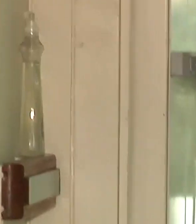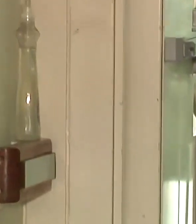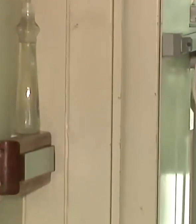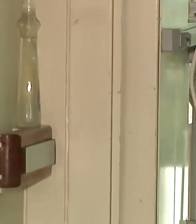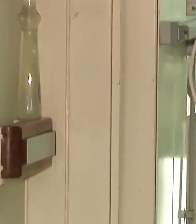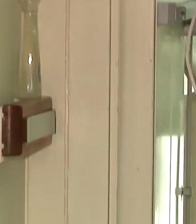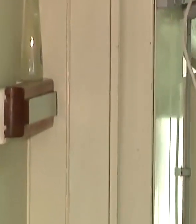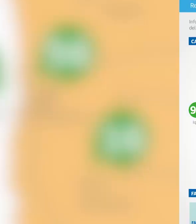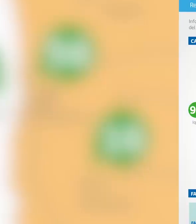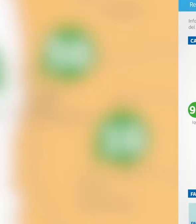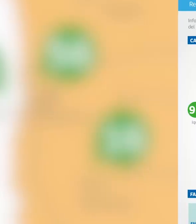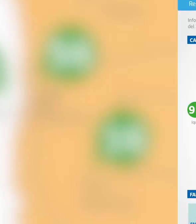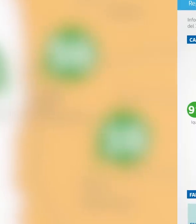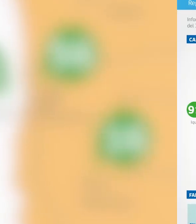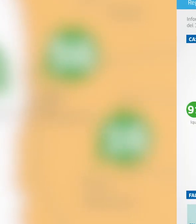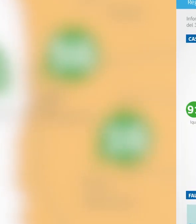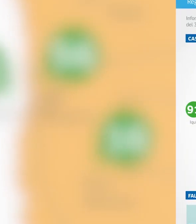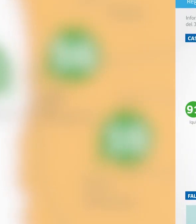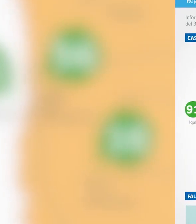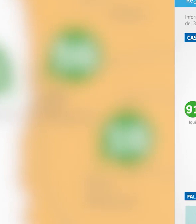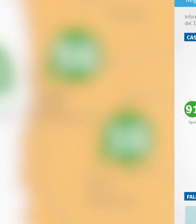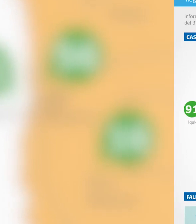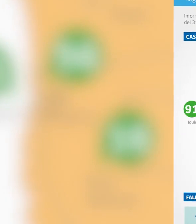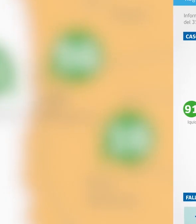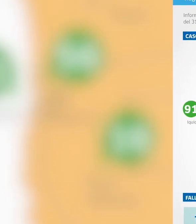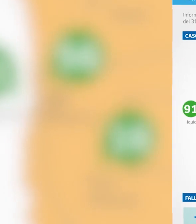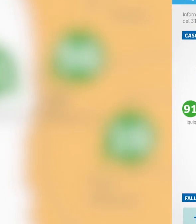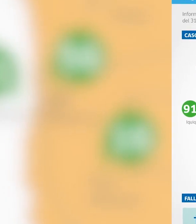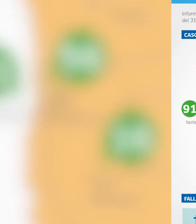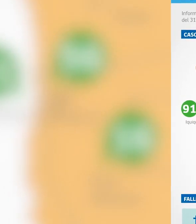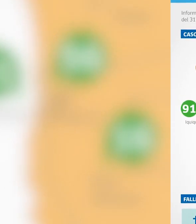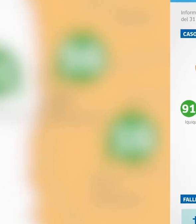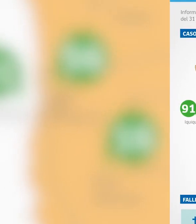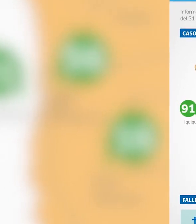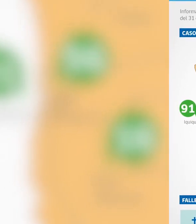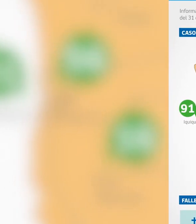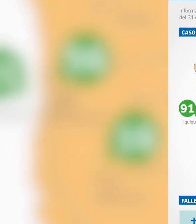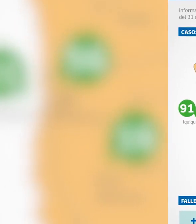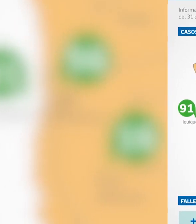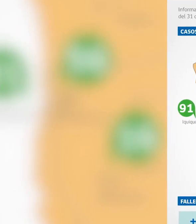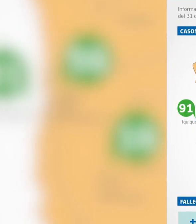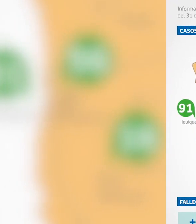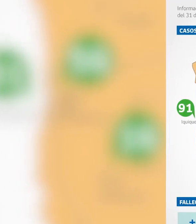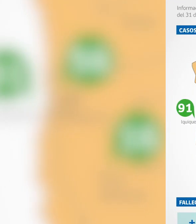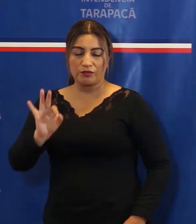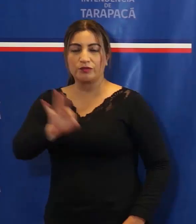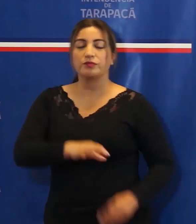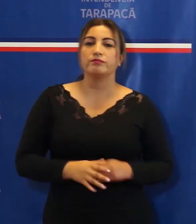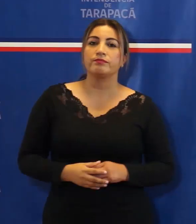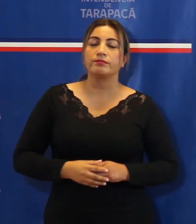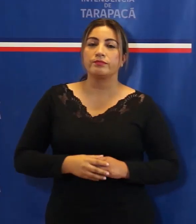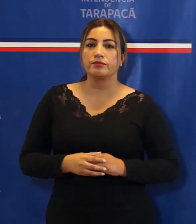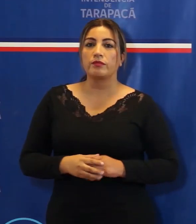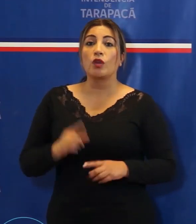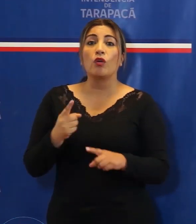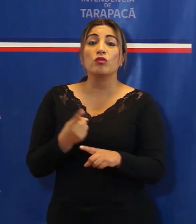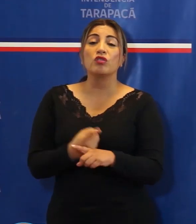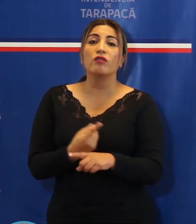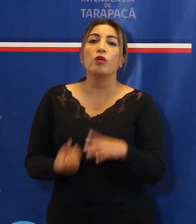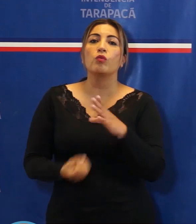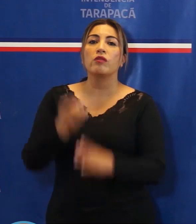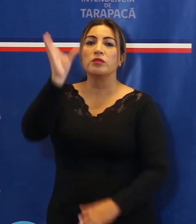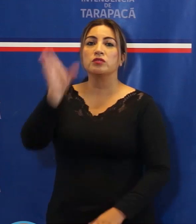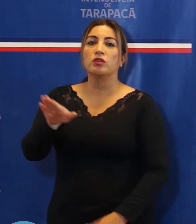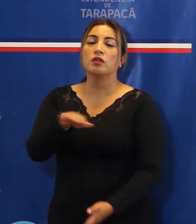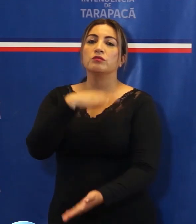triste saldo de siete muertes en dos días. Este lunes un nuevo caso fue informado. Lamentamos nuevamente un nuevo